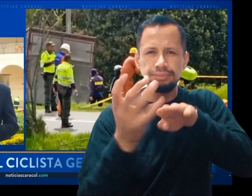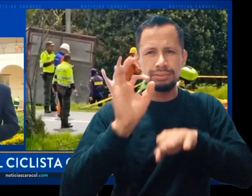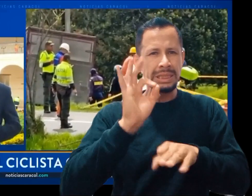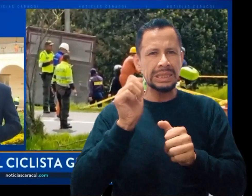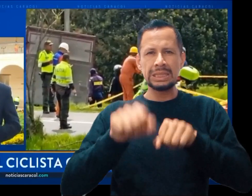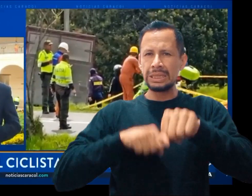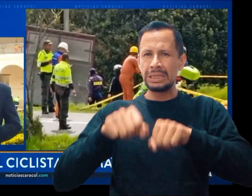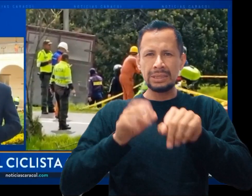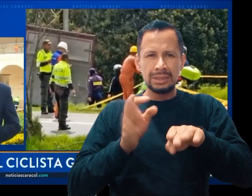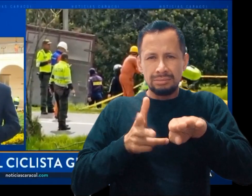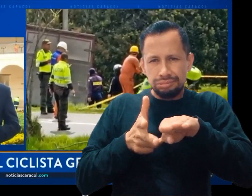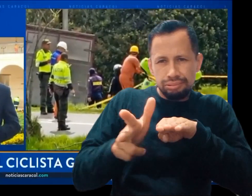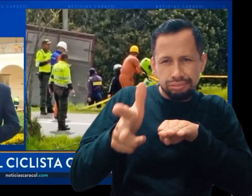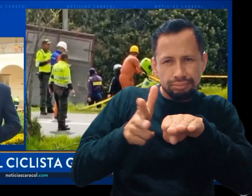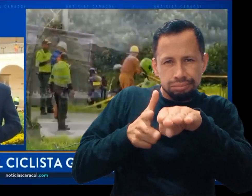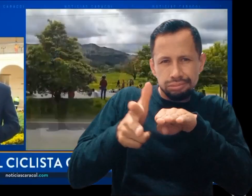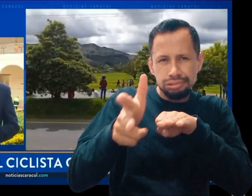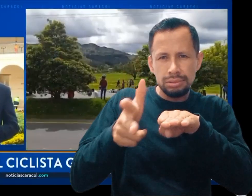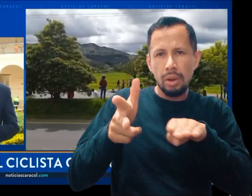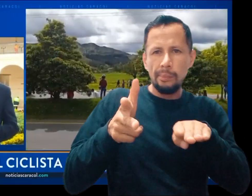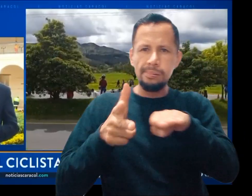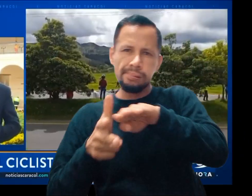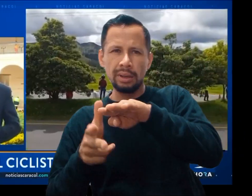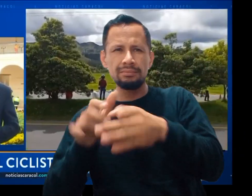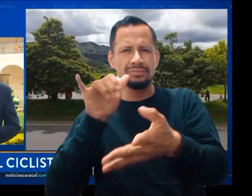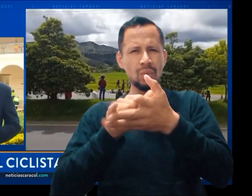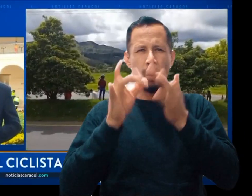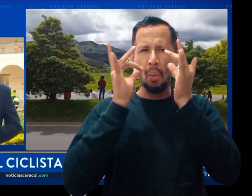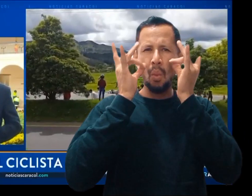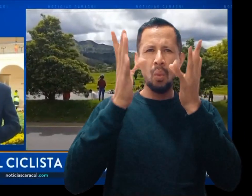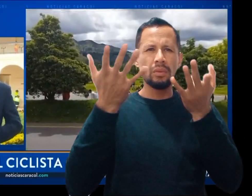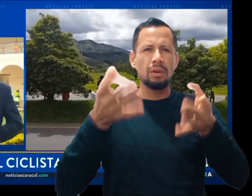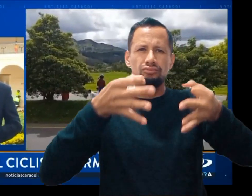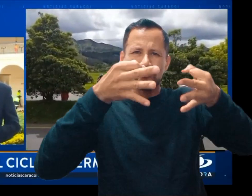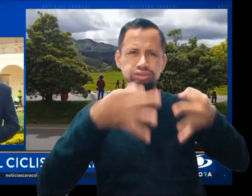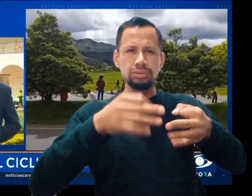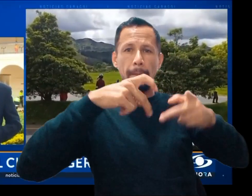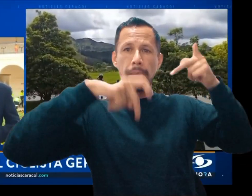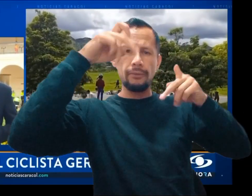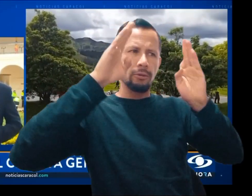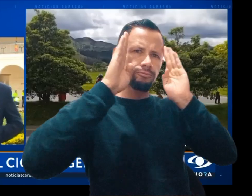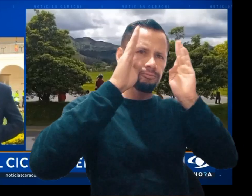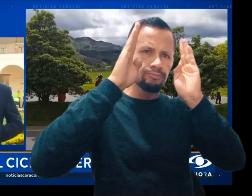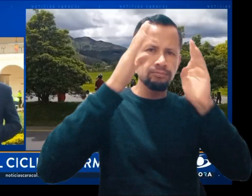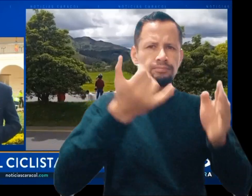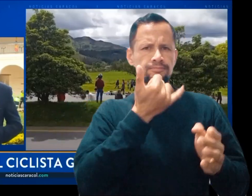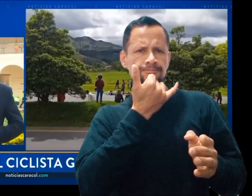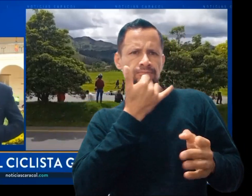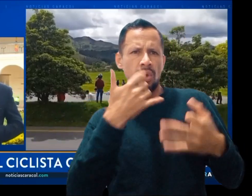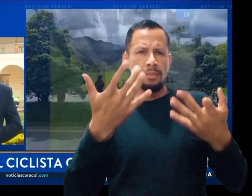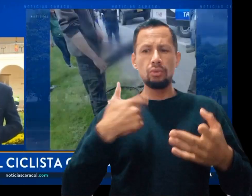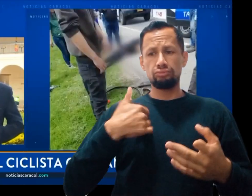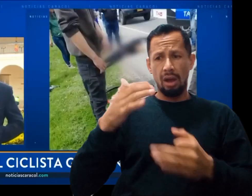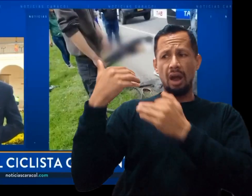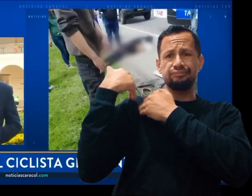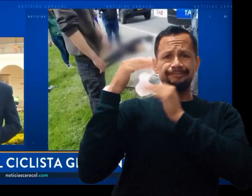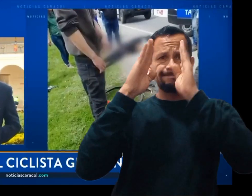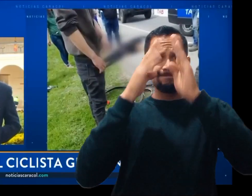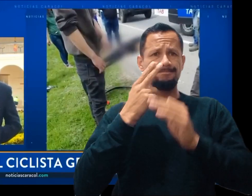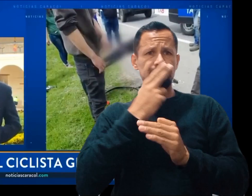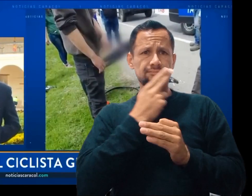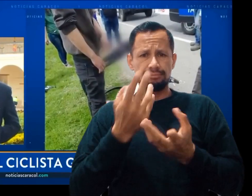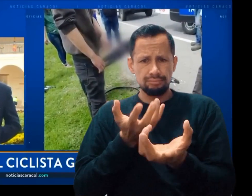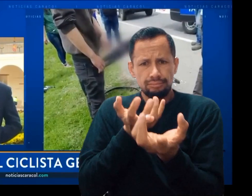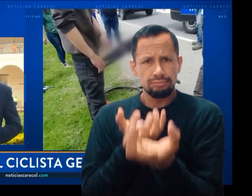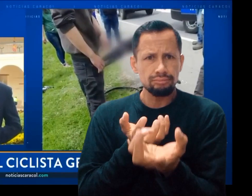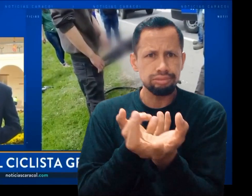movilizaban estos dos deportistas. Lamentablemente, uno de ellos era Germán Chávez, un ciclista profesional con un palmarés muy importante acá